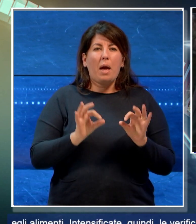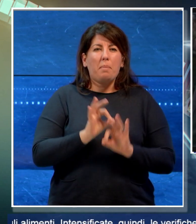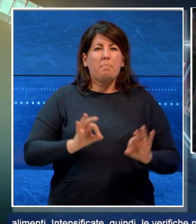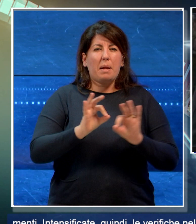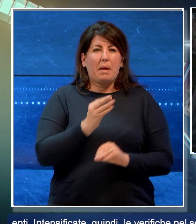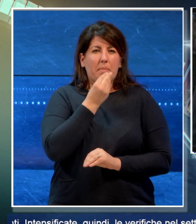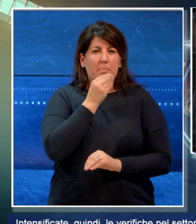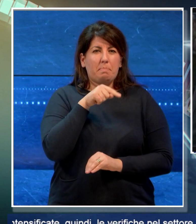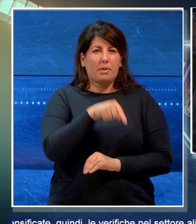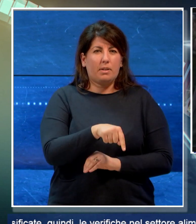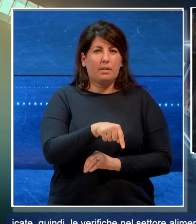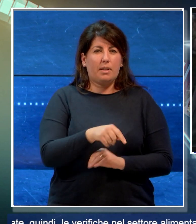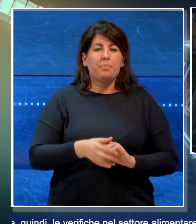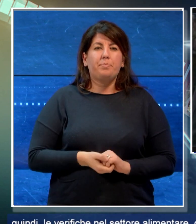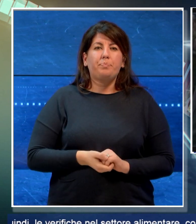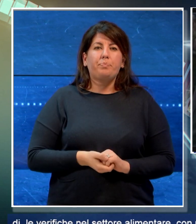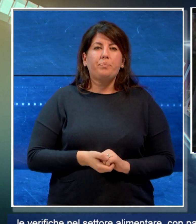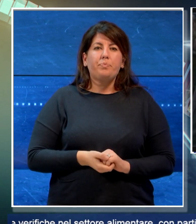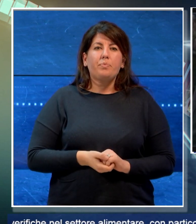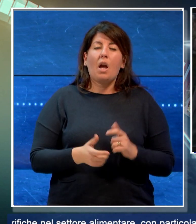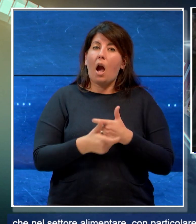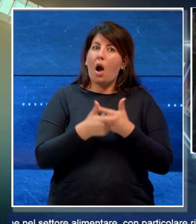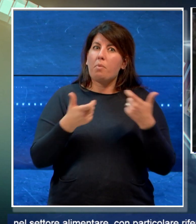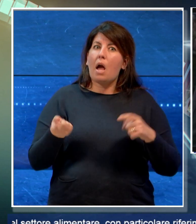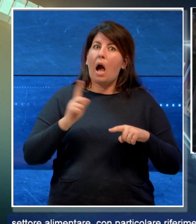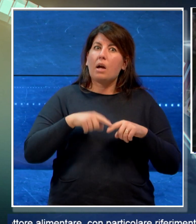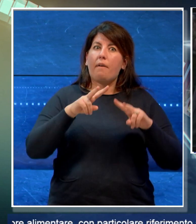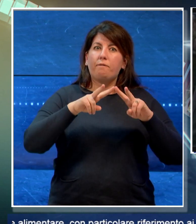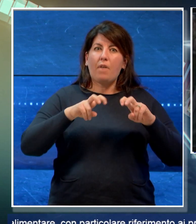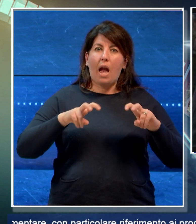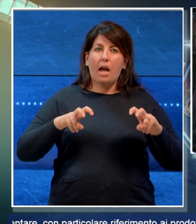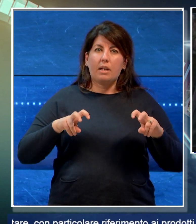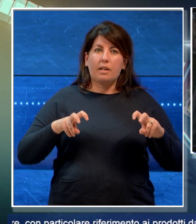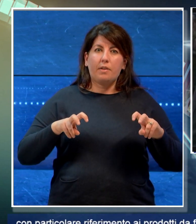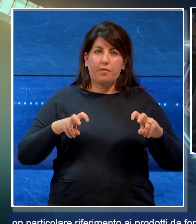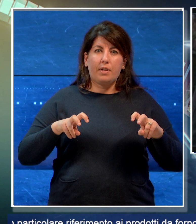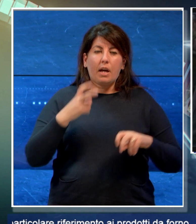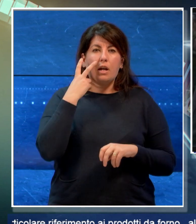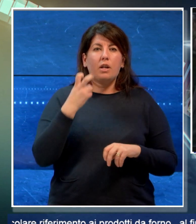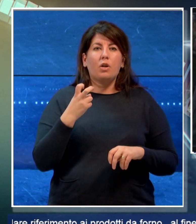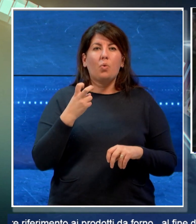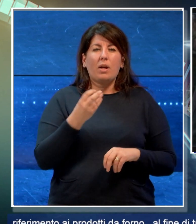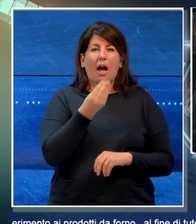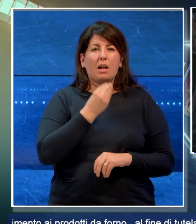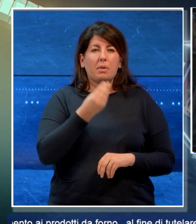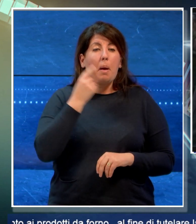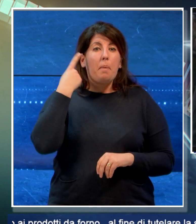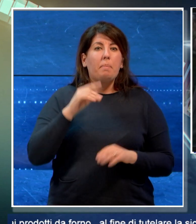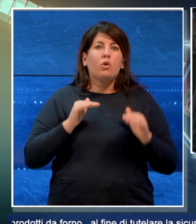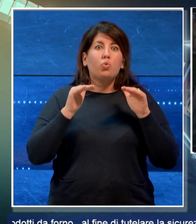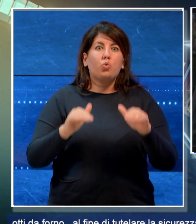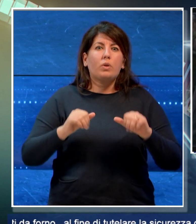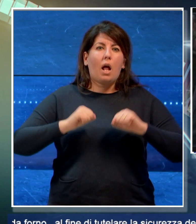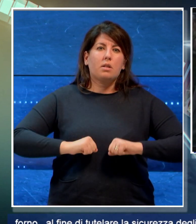alimenti. Intensificate quindi le verifiche nel settore alimentare a tutela della